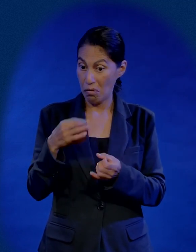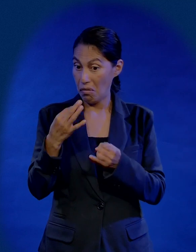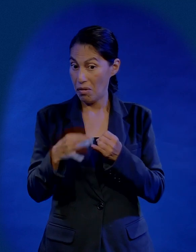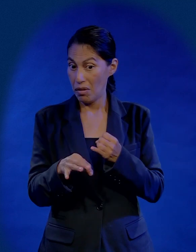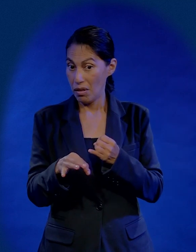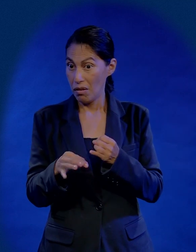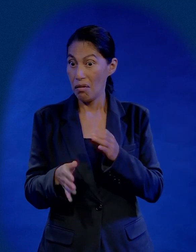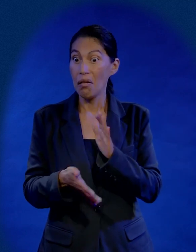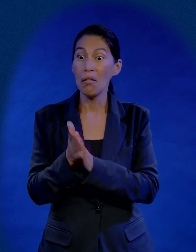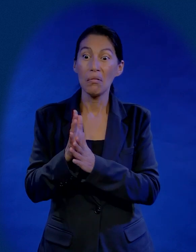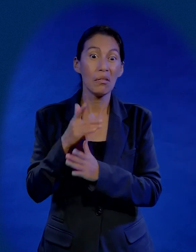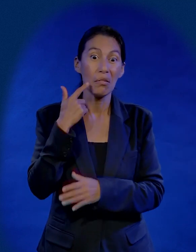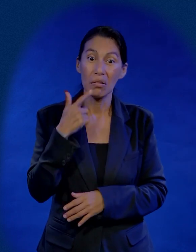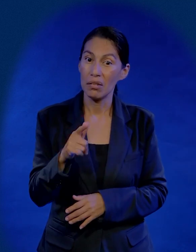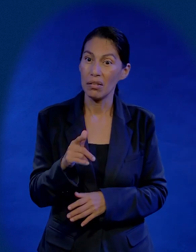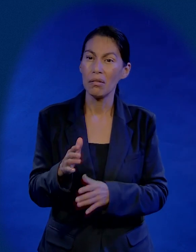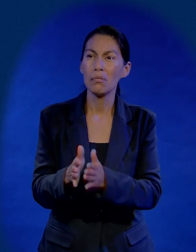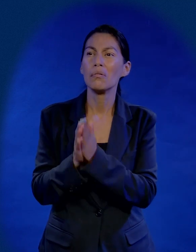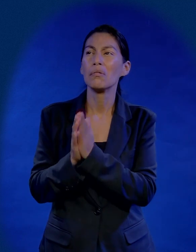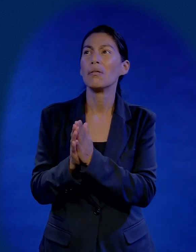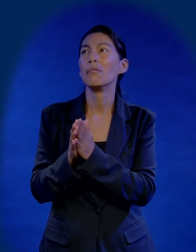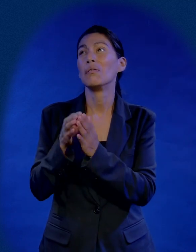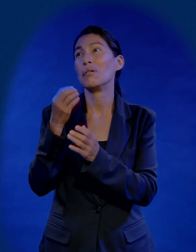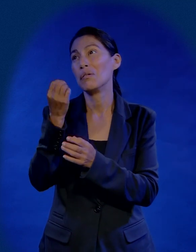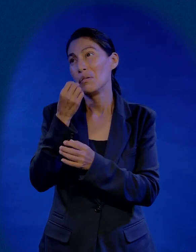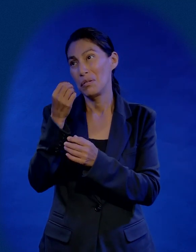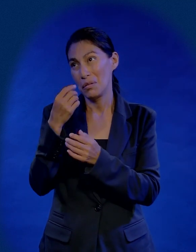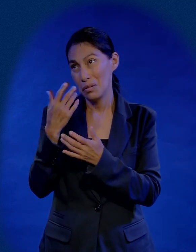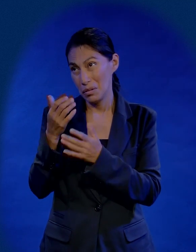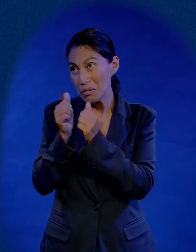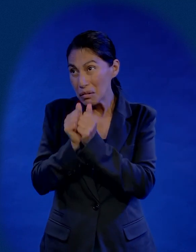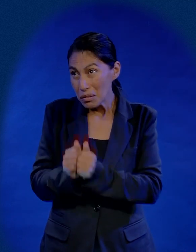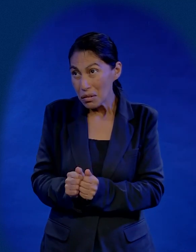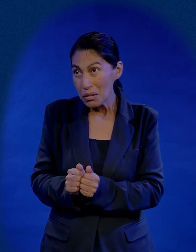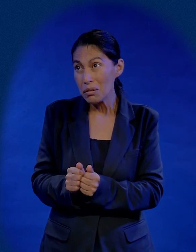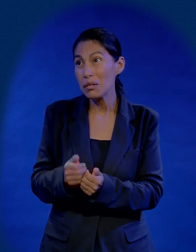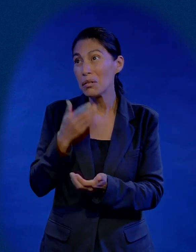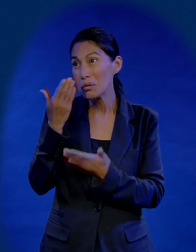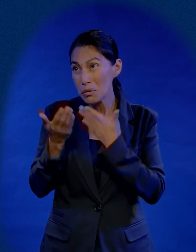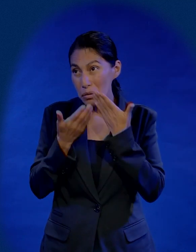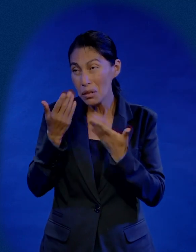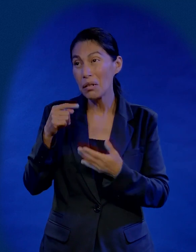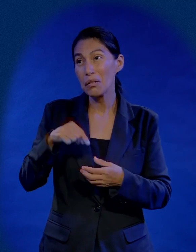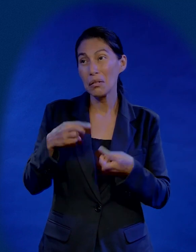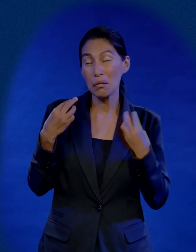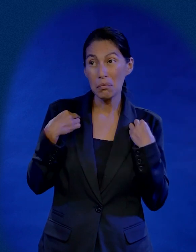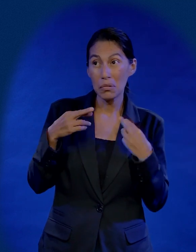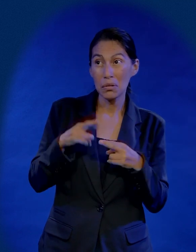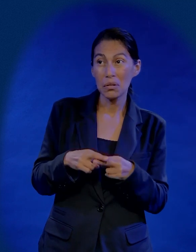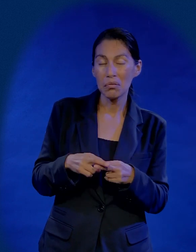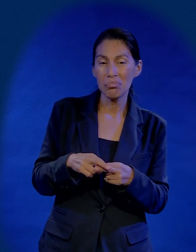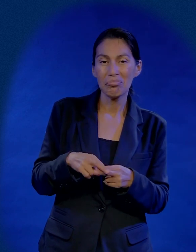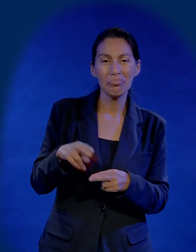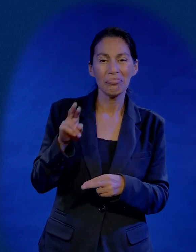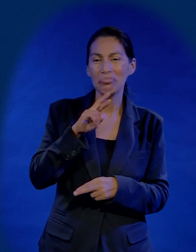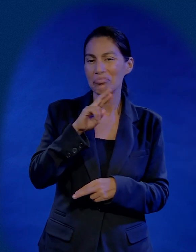y todavía al final ya no me quería ir como le oré a Dios por quedarme a hacer una maestría y le dije Señor que me den la